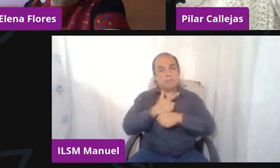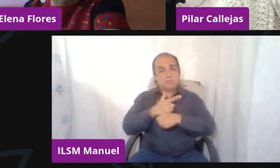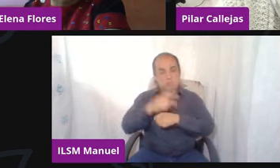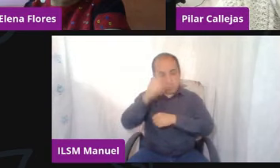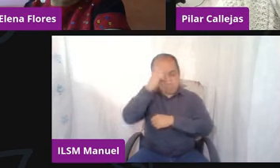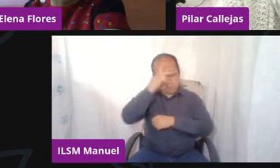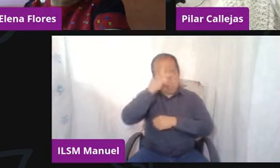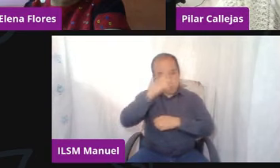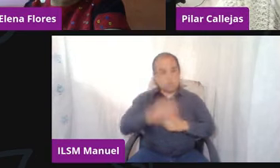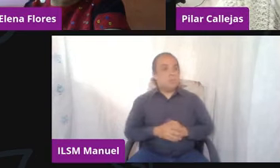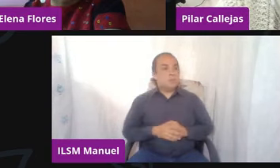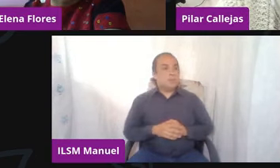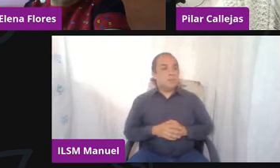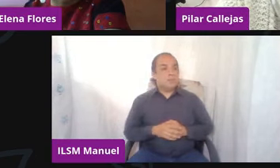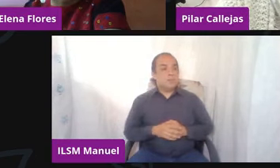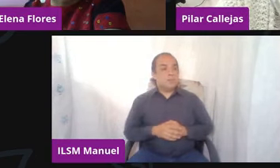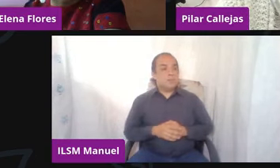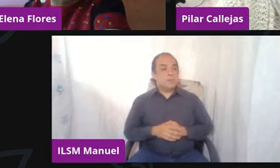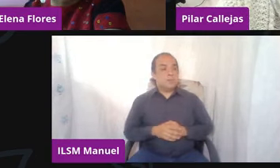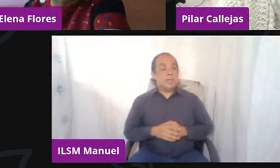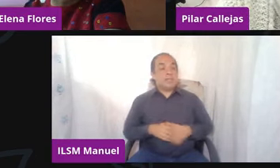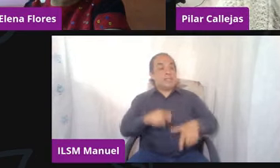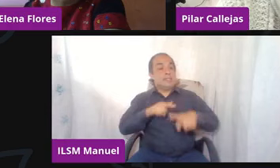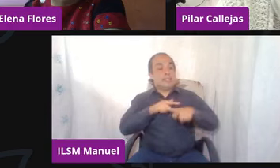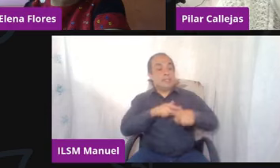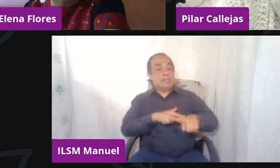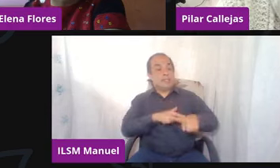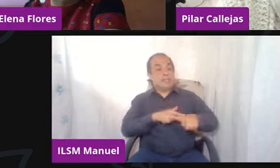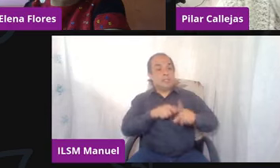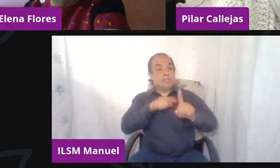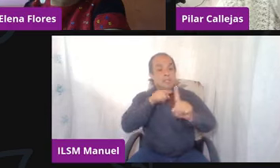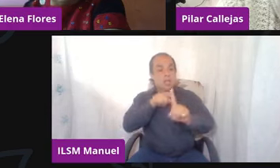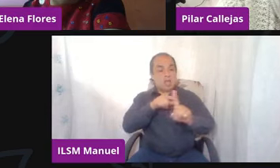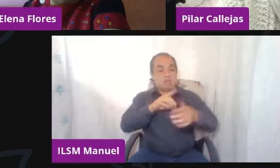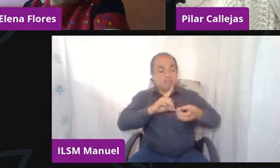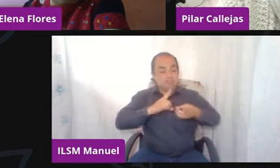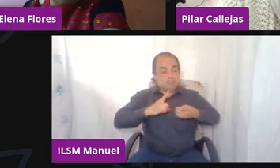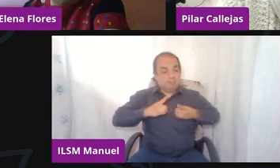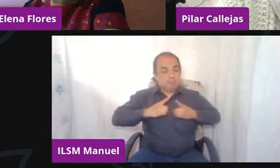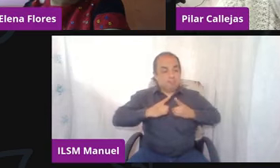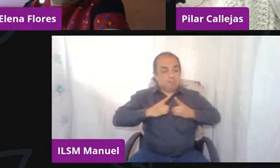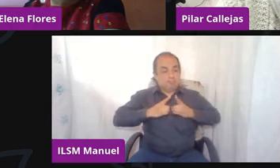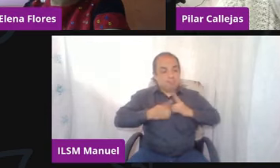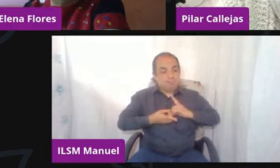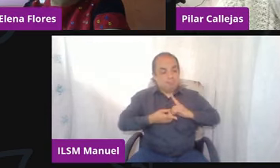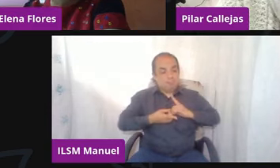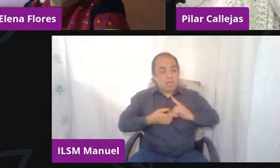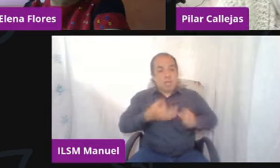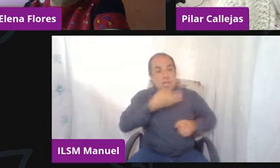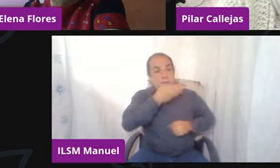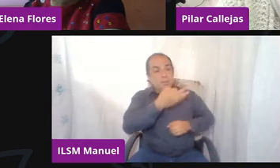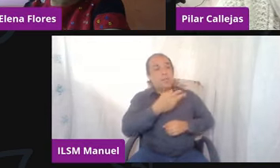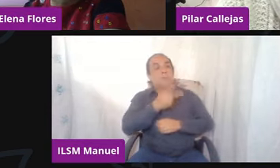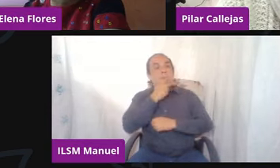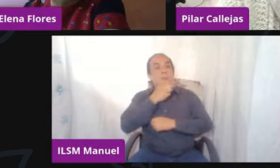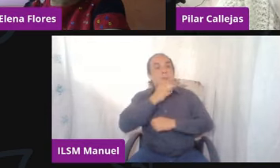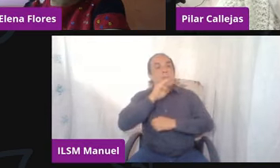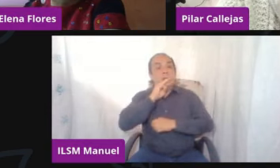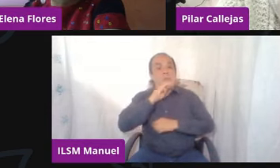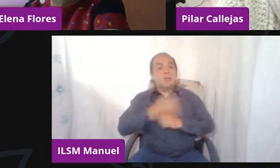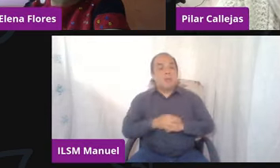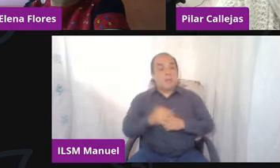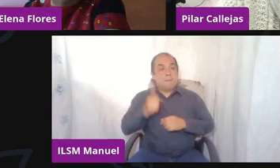y si vemos que esto persiste, obviamente esto siempre he avisado con los padres de familia, pues desde el principio